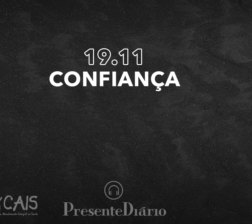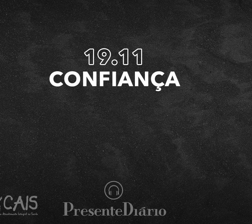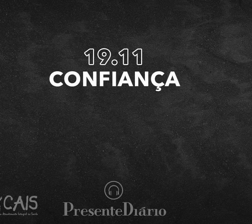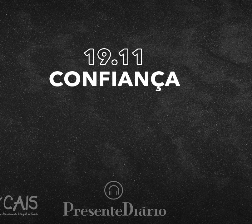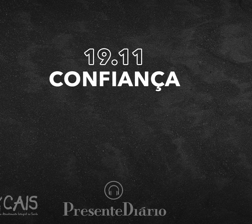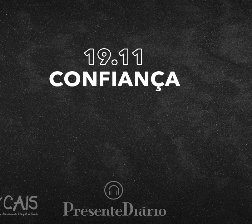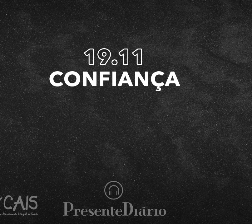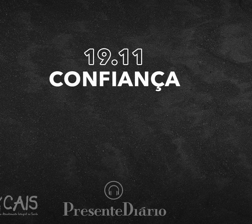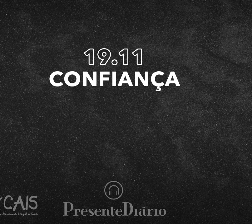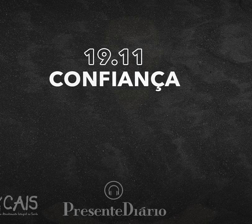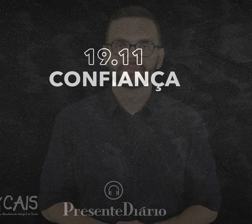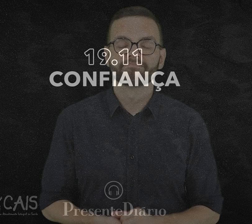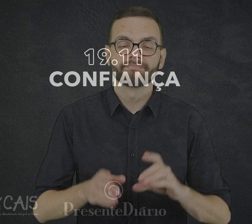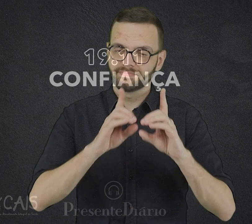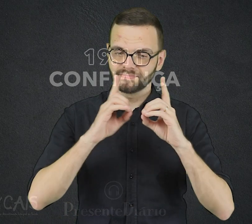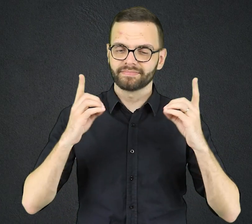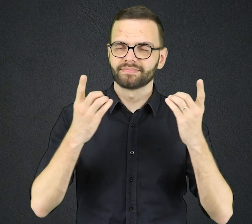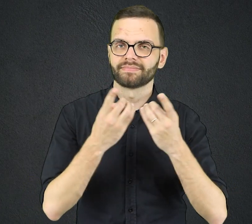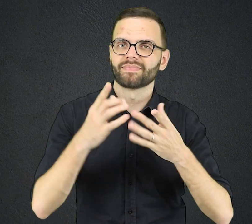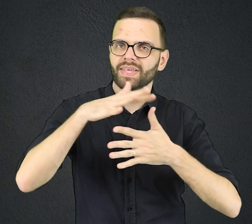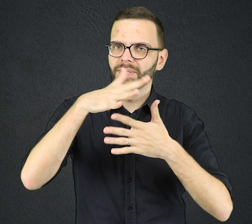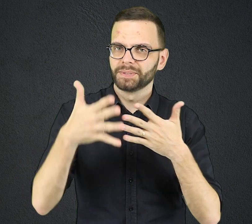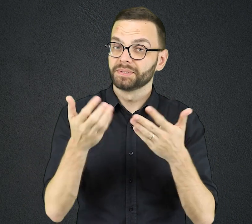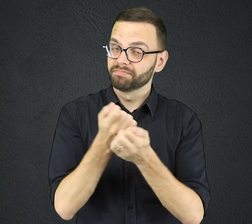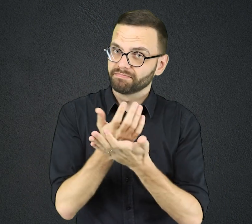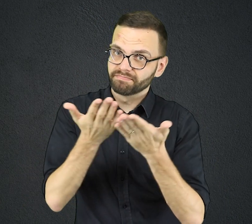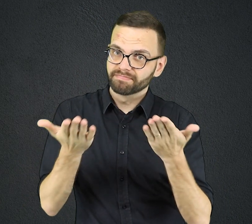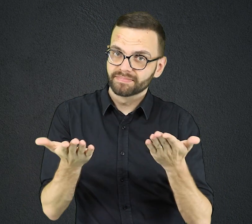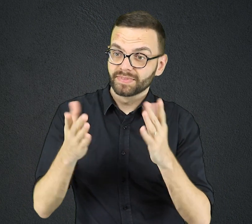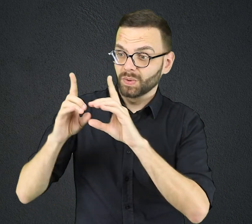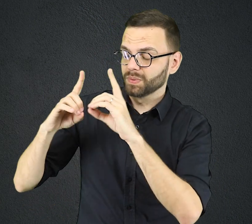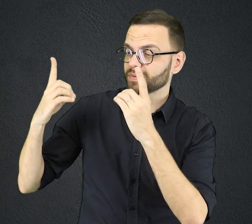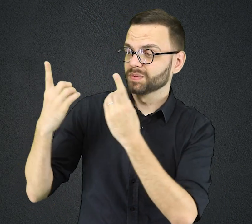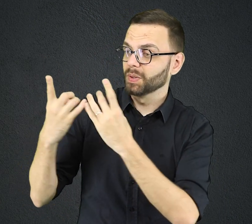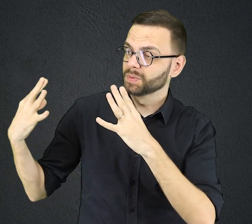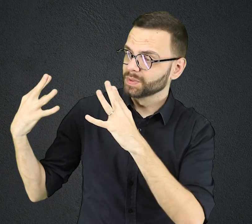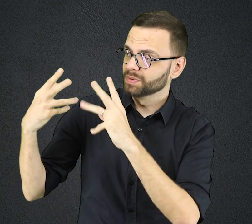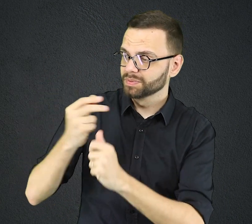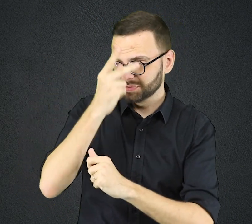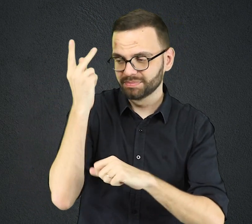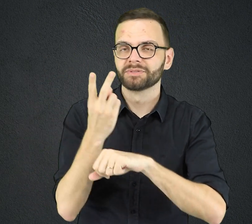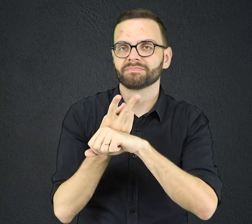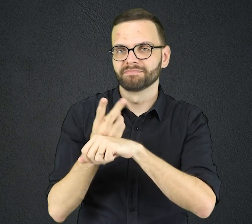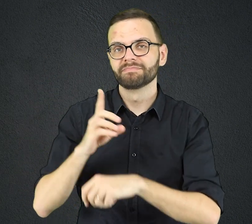OUÇA AGORA PRESENTE DIÁRIO O DEVOCIONAL DE TODOS OS QUE BUSCAM A DEUS